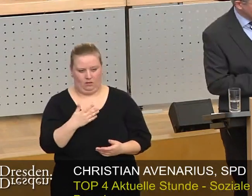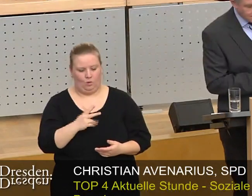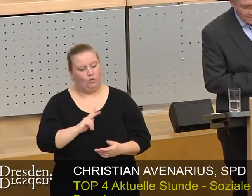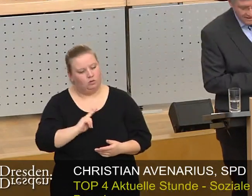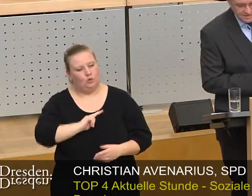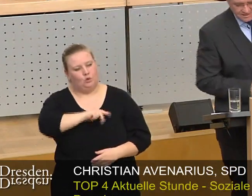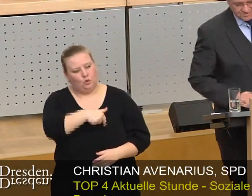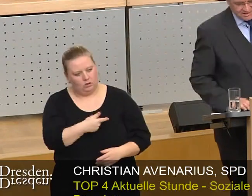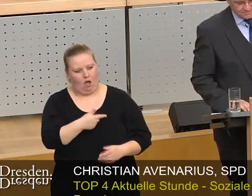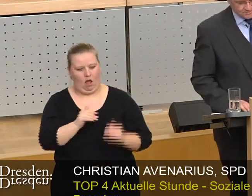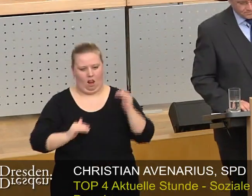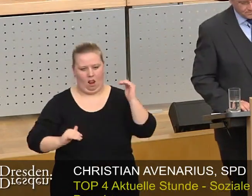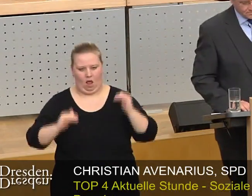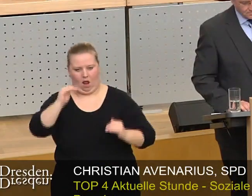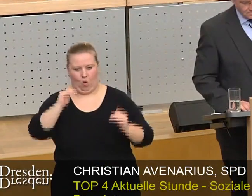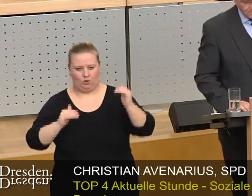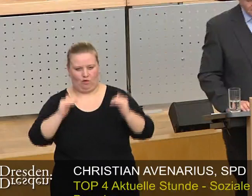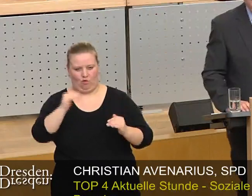ausgewogenen Markt angewiesen.